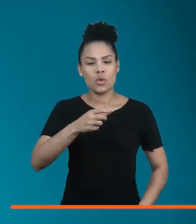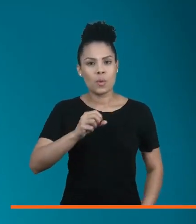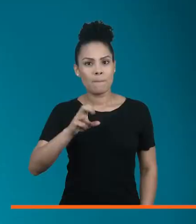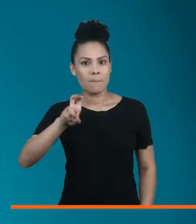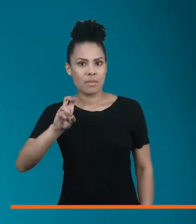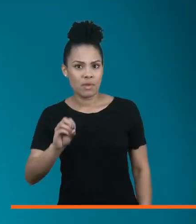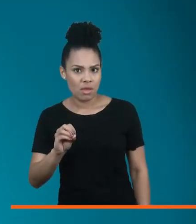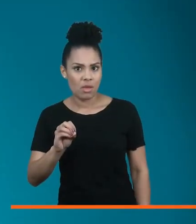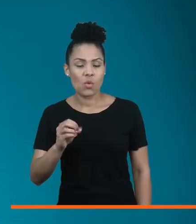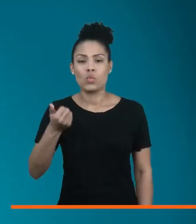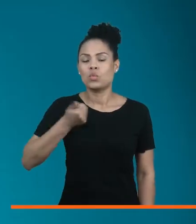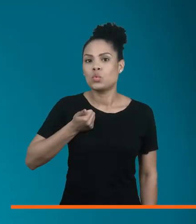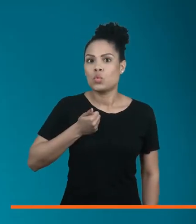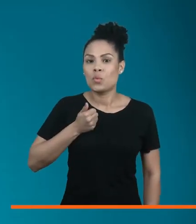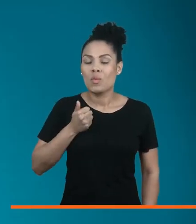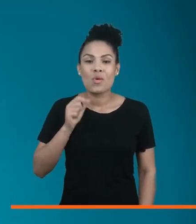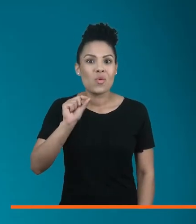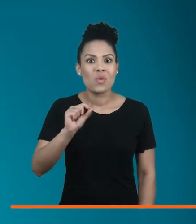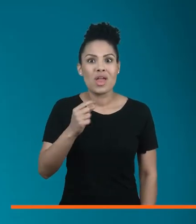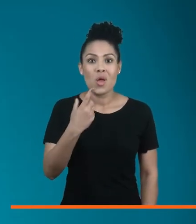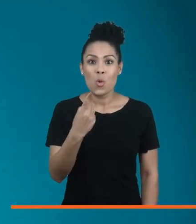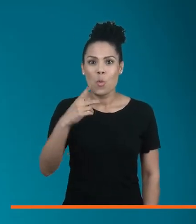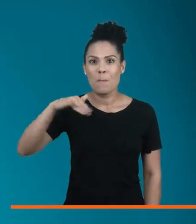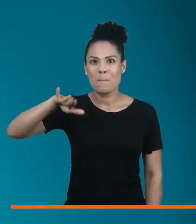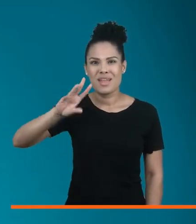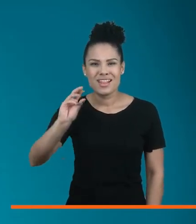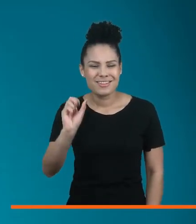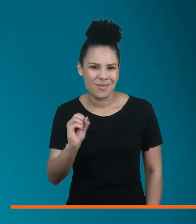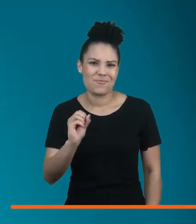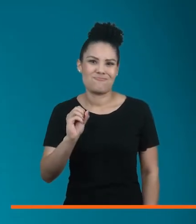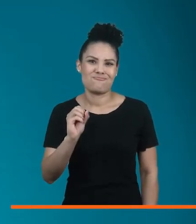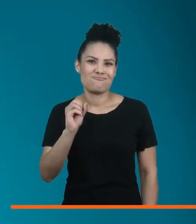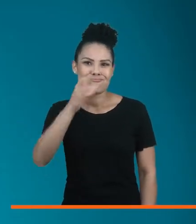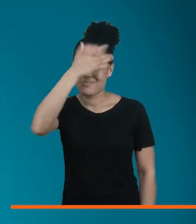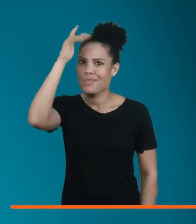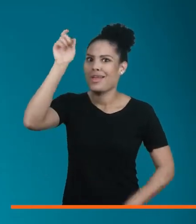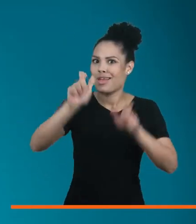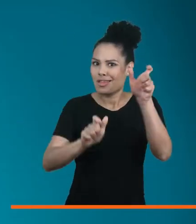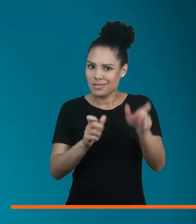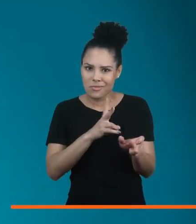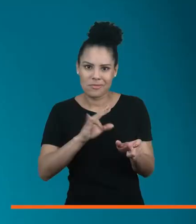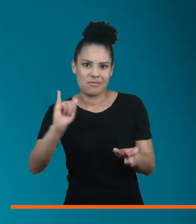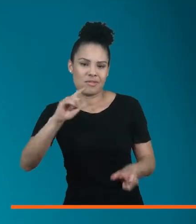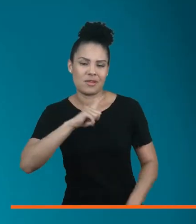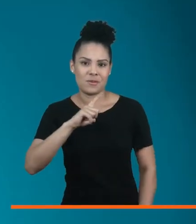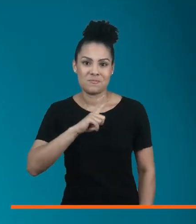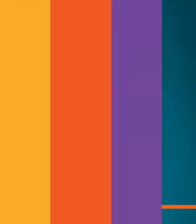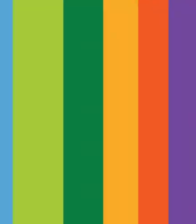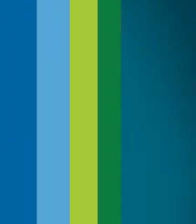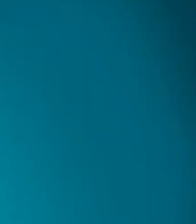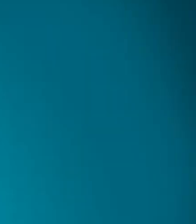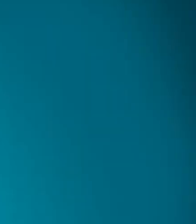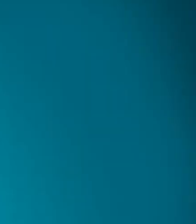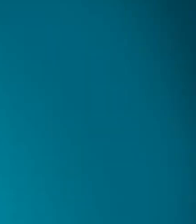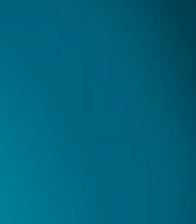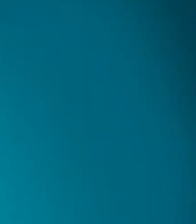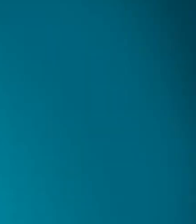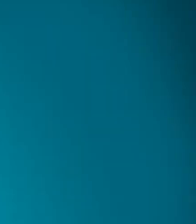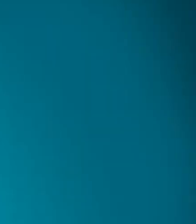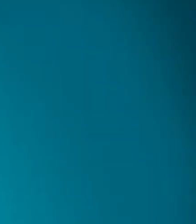até 2050 esse número atinja a marca de 1 bilhão de pessoas. E a importância da Libras no